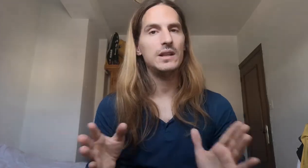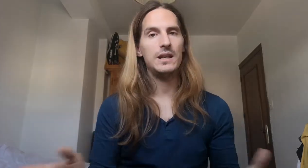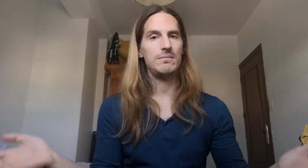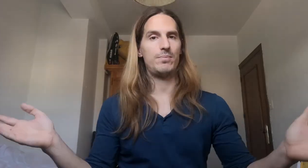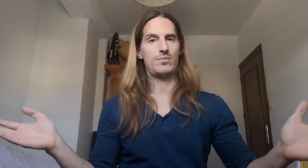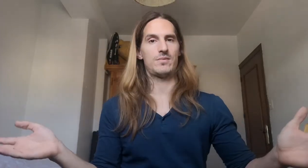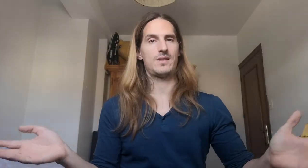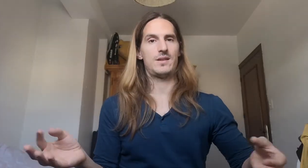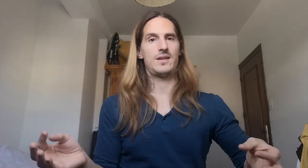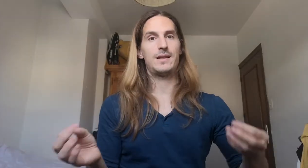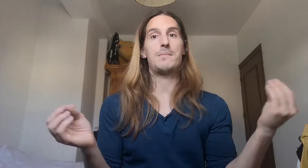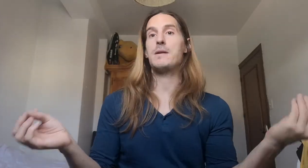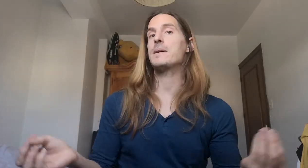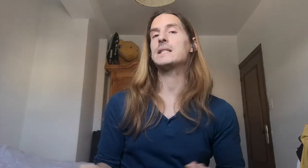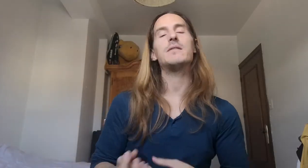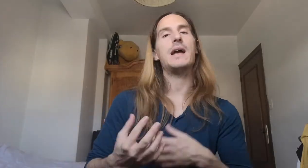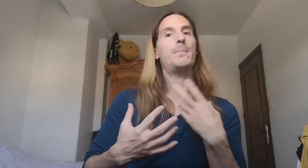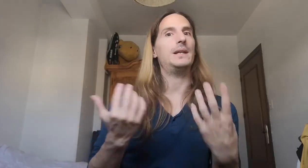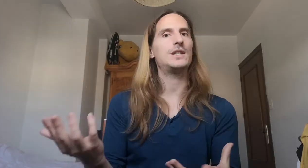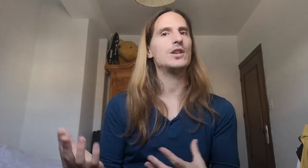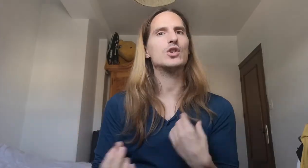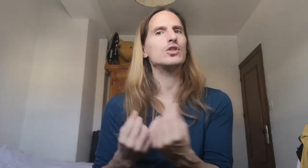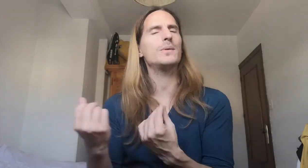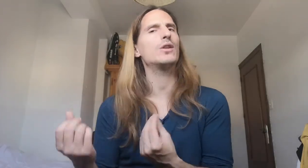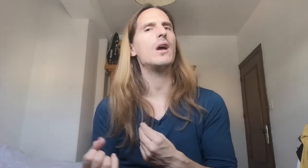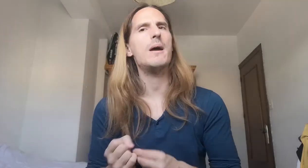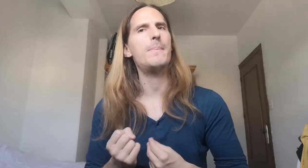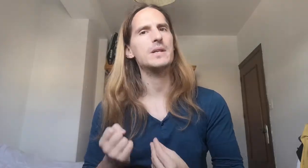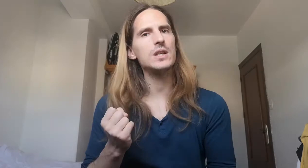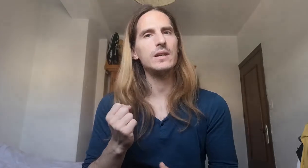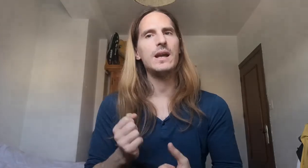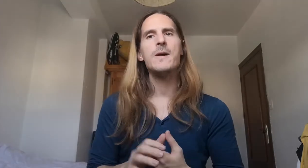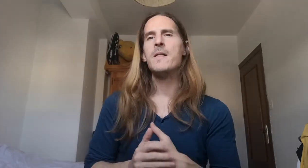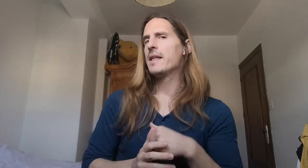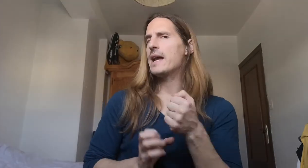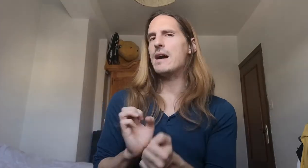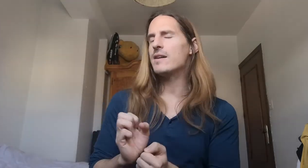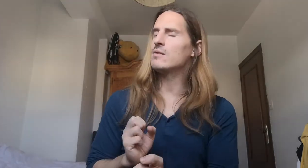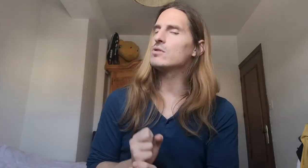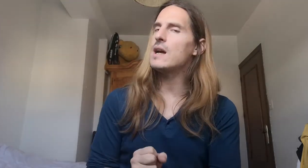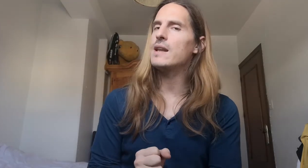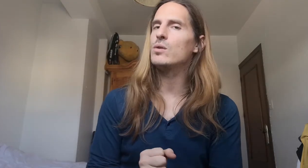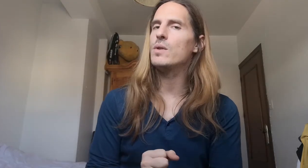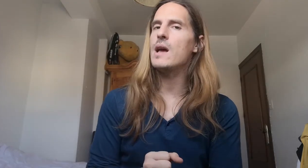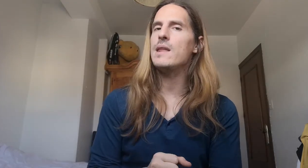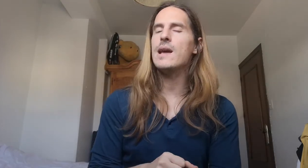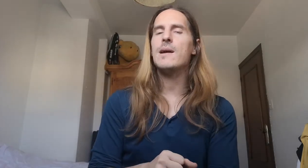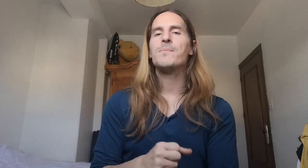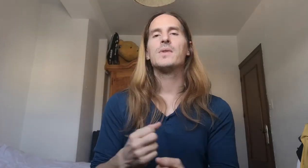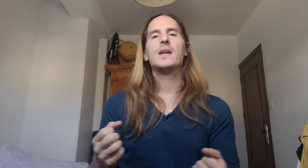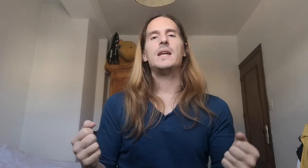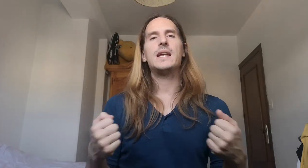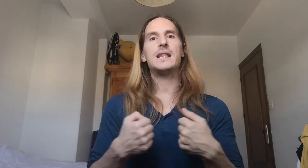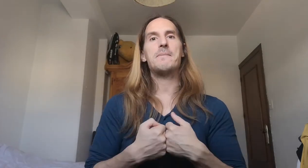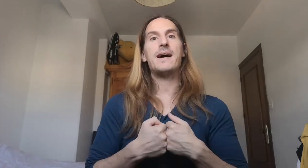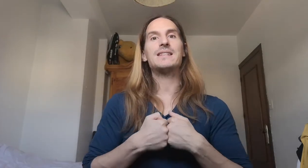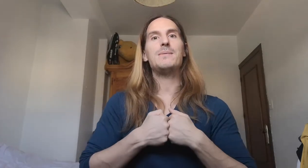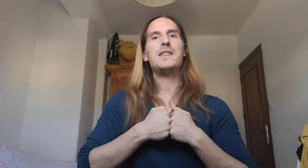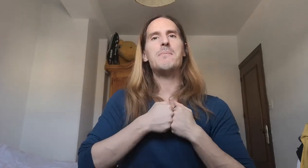tiempo. También va a ser expresiones, son sobre todo expresiones que la vas a usar en tu día a día y que te va a servir de